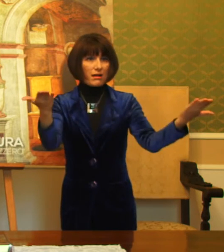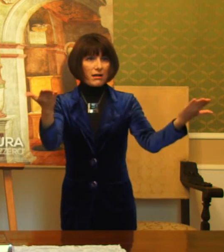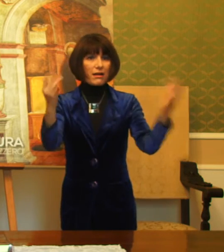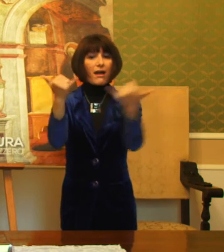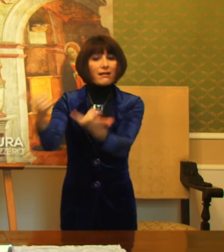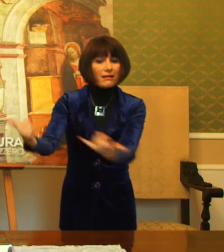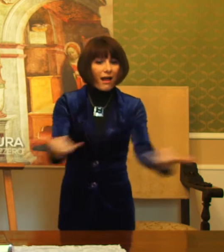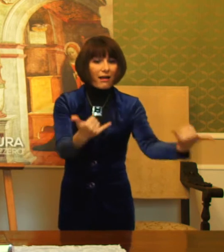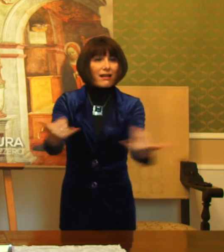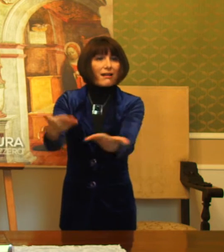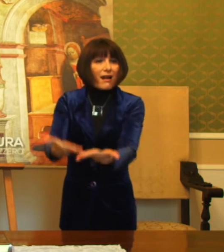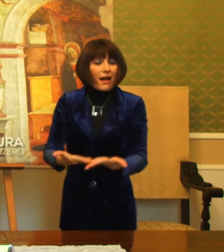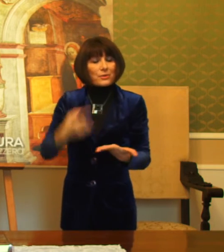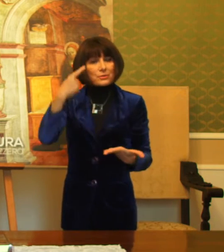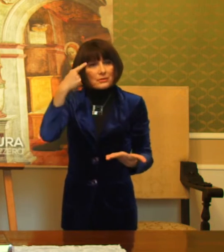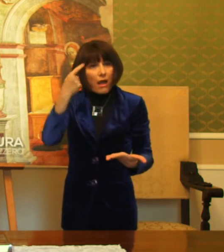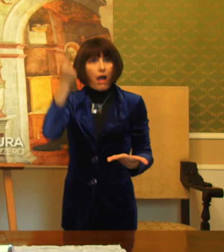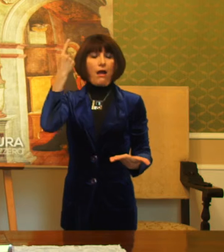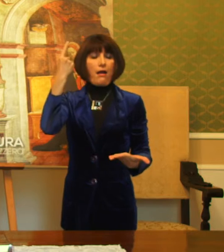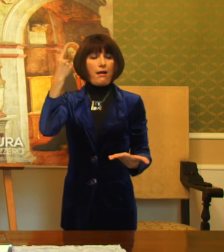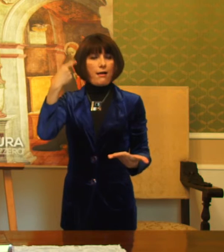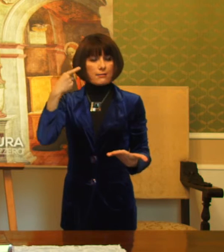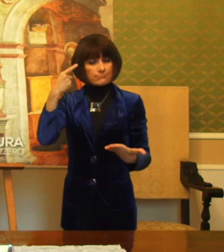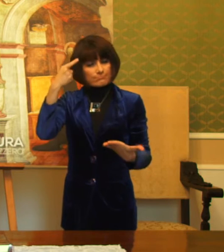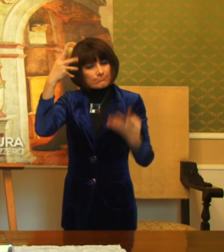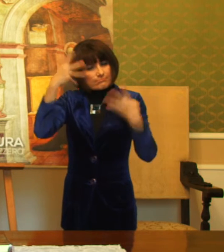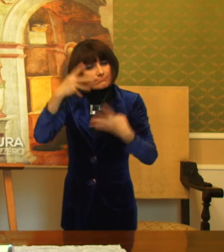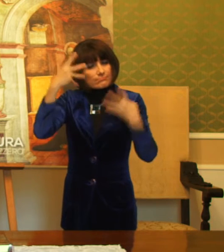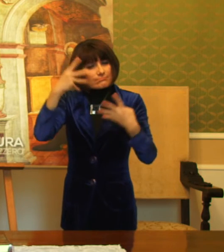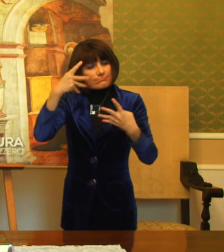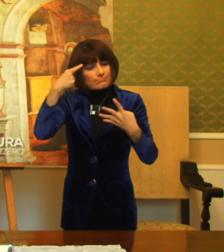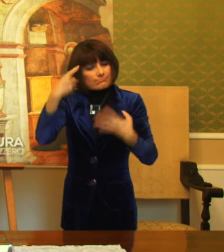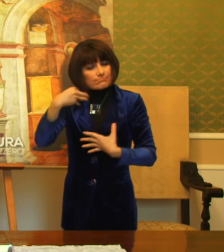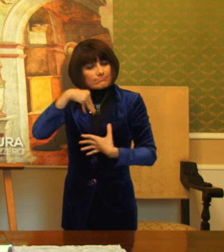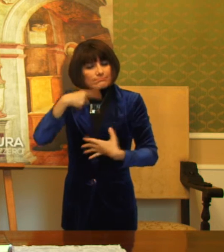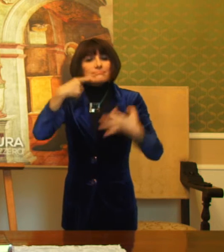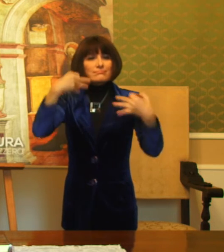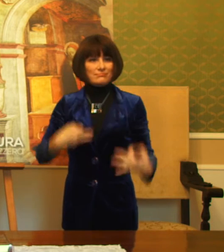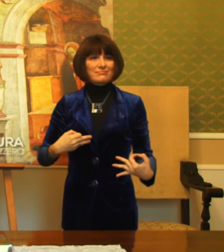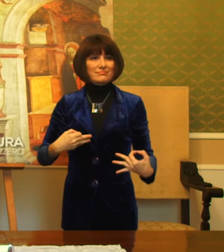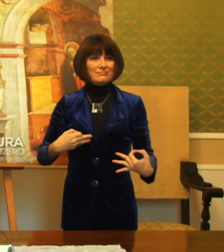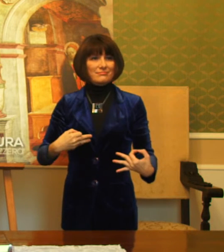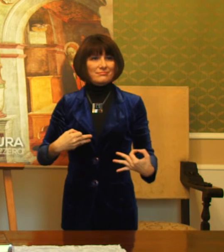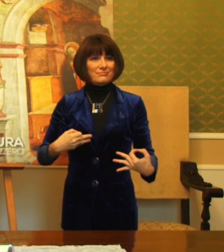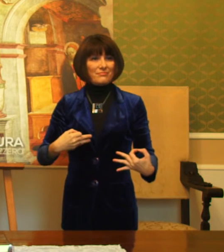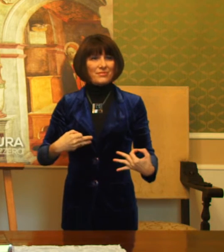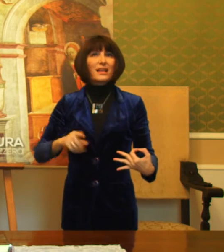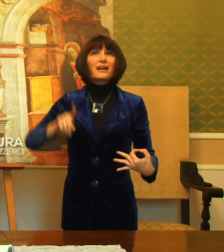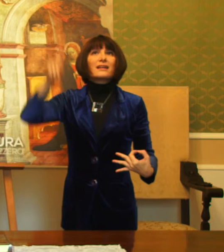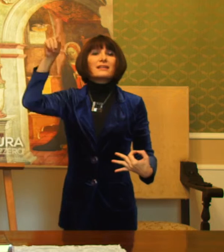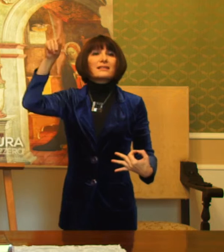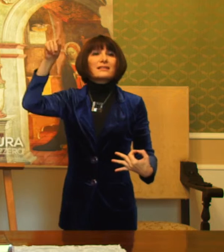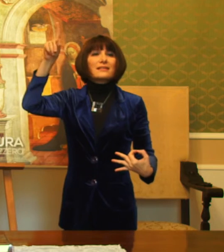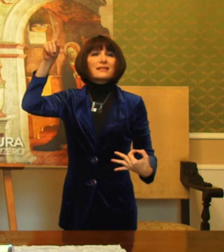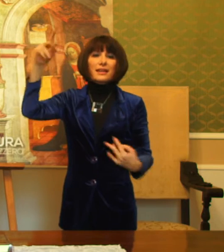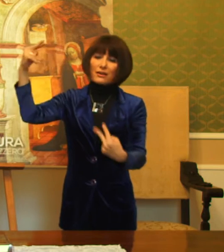aiutassi a capire con maggior profondità, con maggior convinzione tutto il bene che Dio ha nei